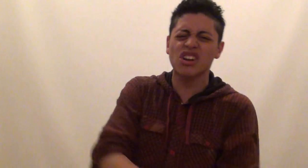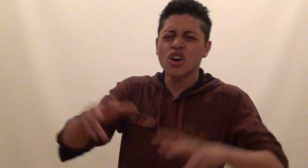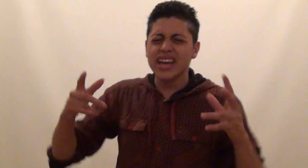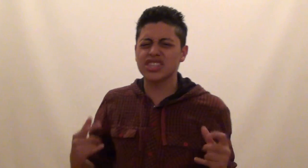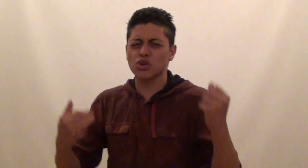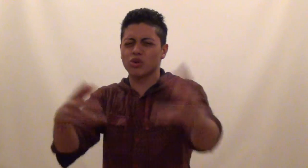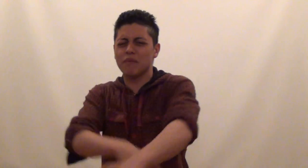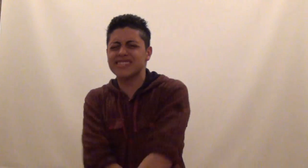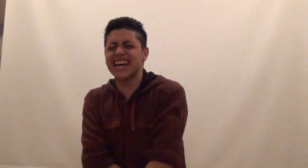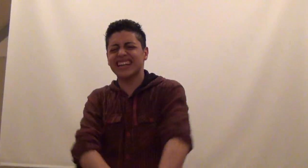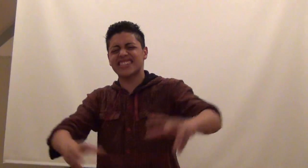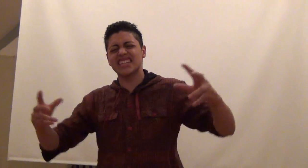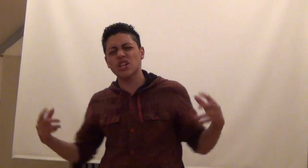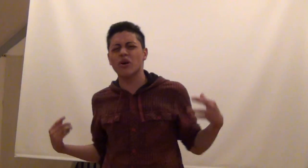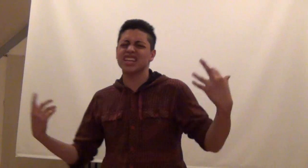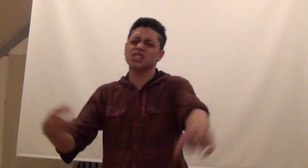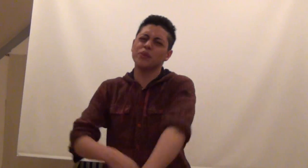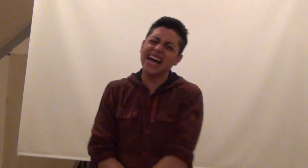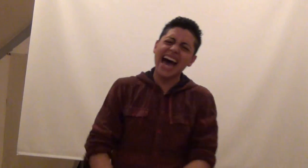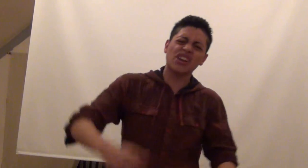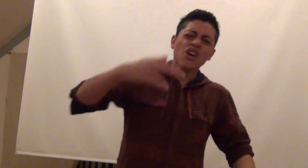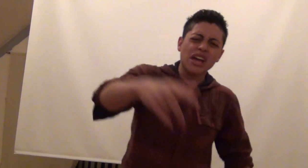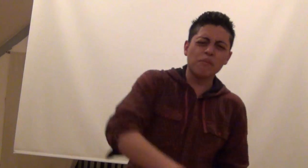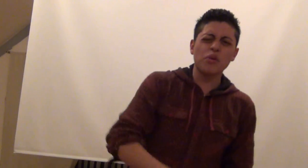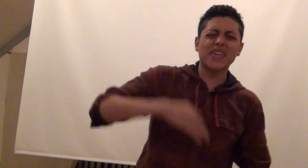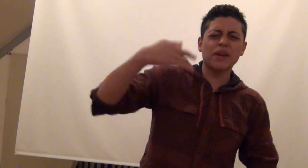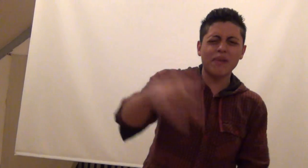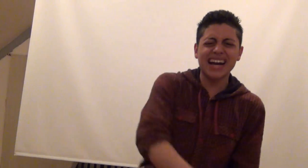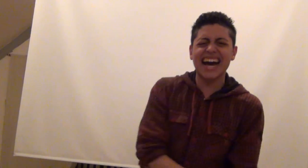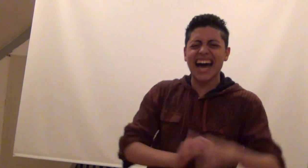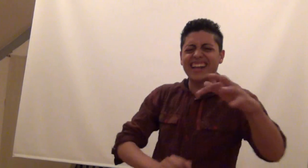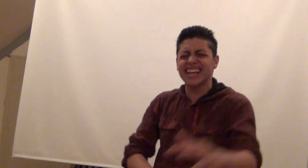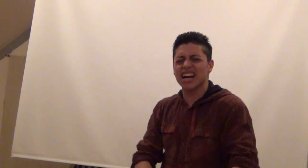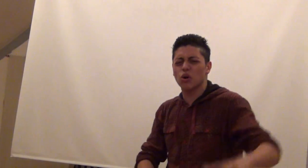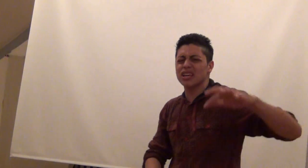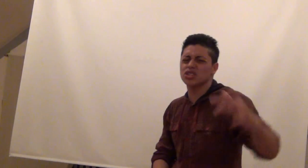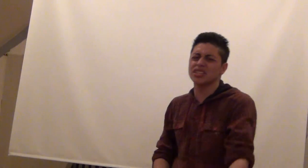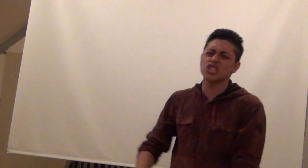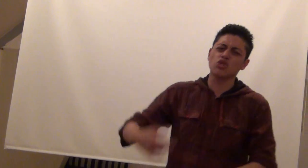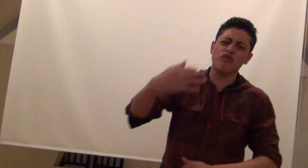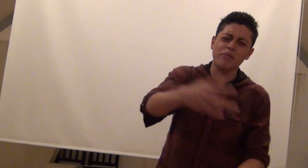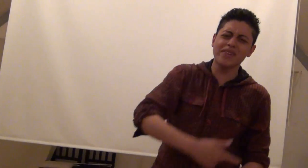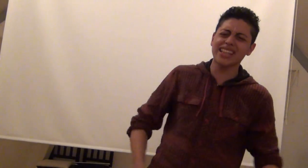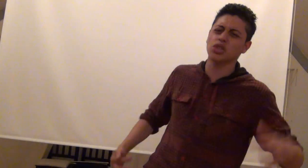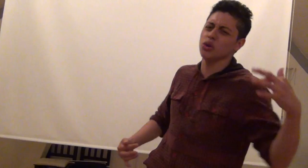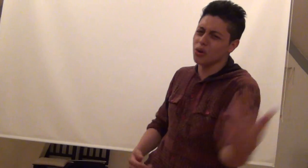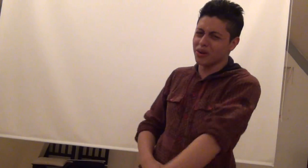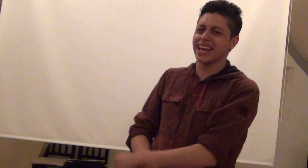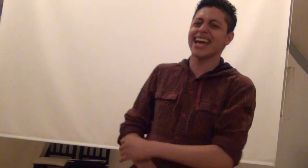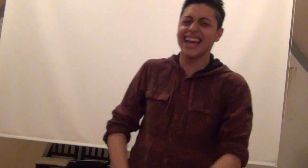Estos bebés en estilo inspirado En punta de vagas, arigaturas De sufrimiento, hey